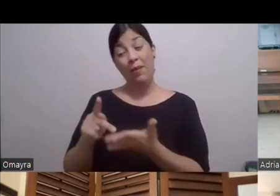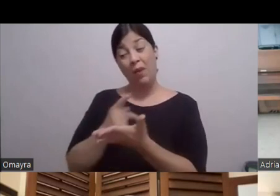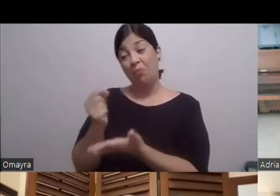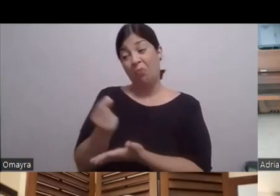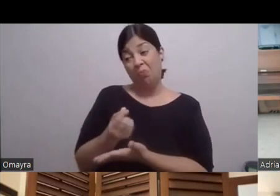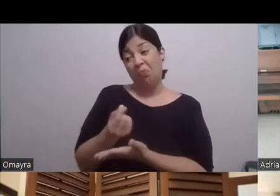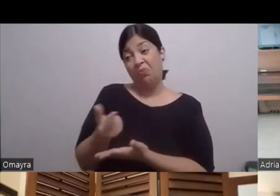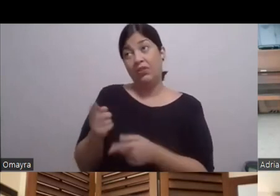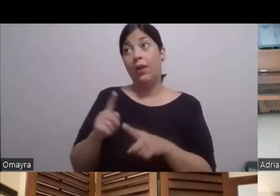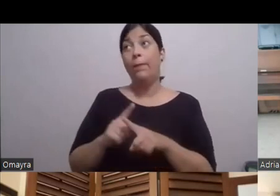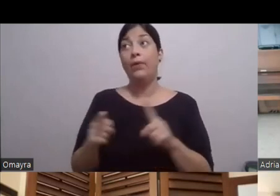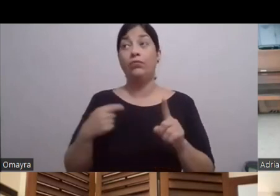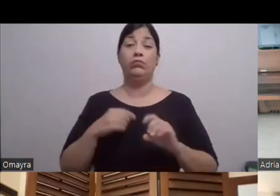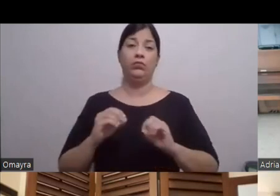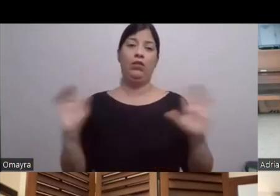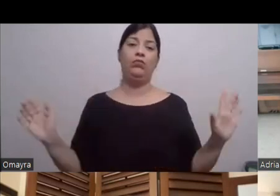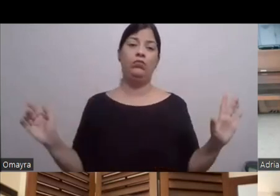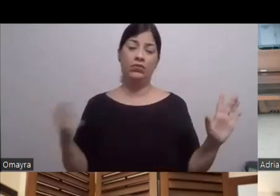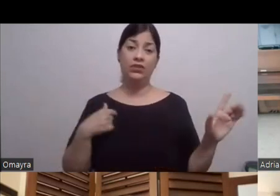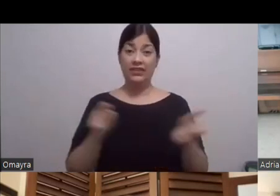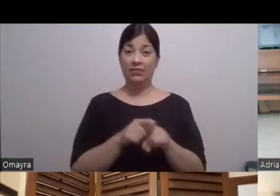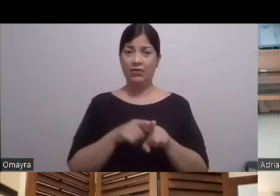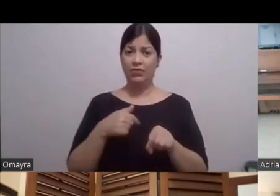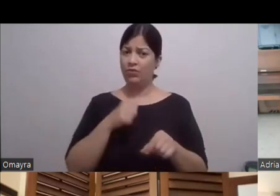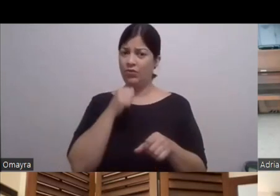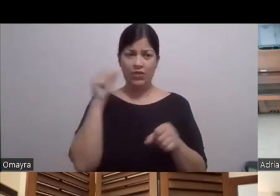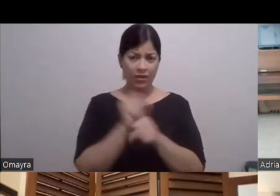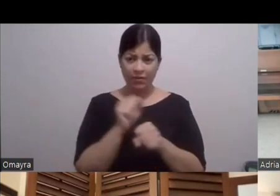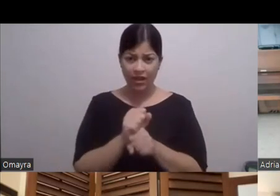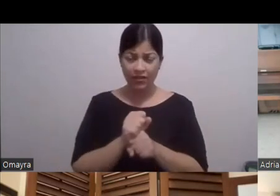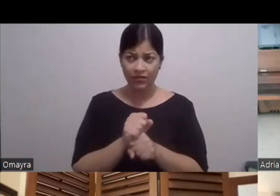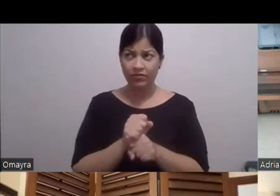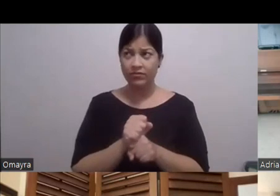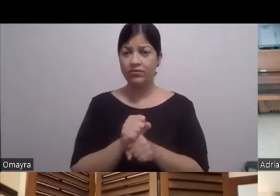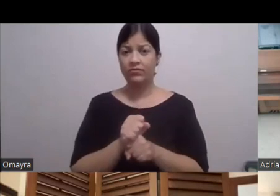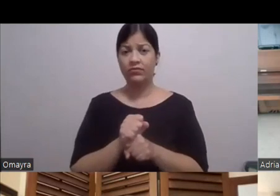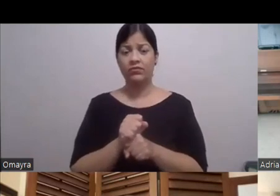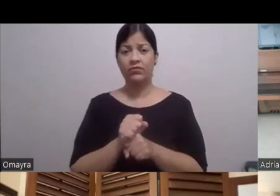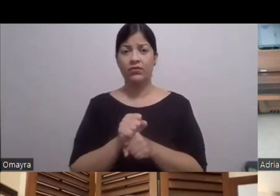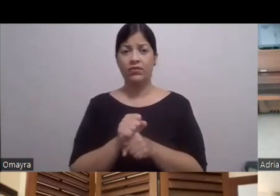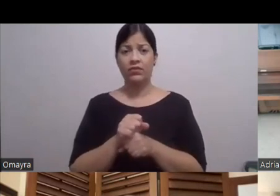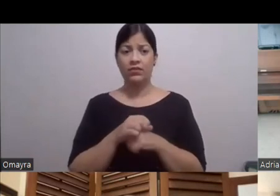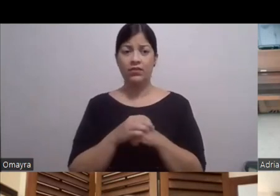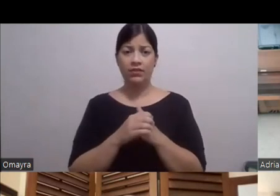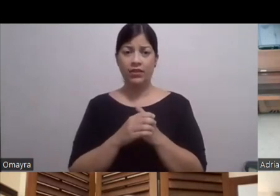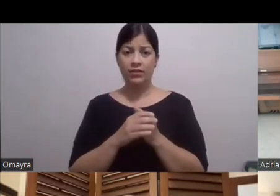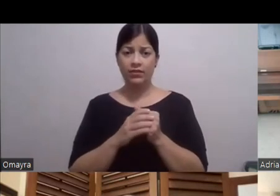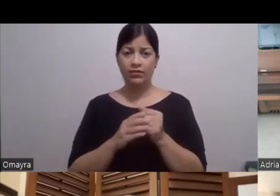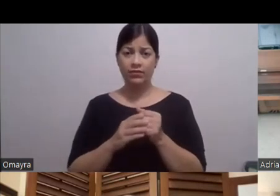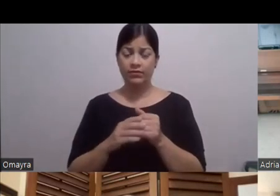Y aparte No No había trabajado El caso es que Cuando me dan la primera El primer casting Eh Cuando Perdón me dan la primera